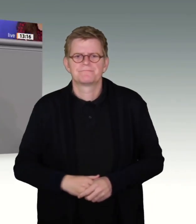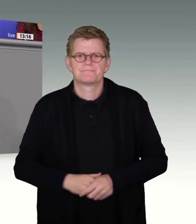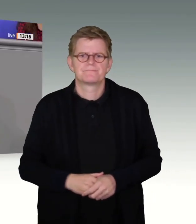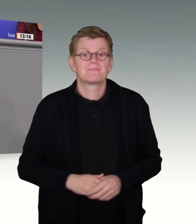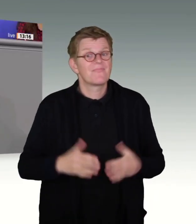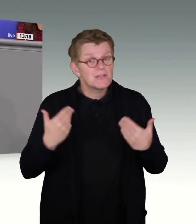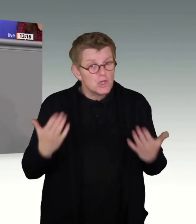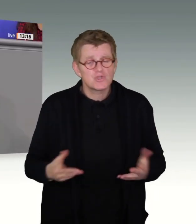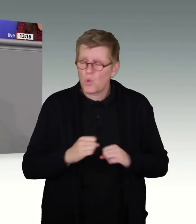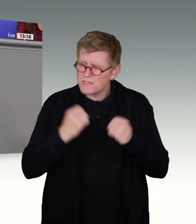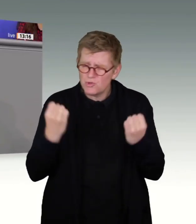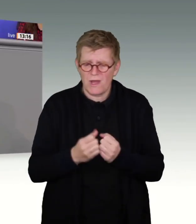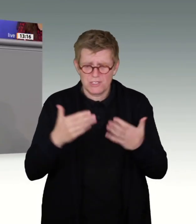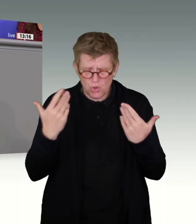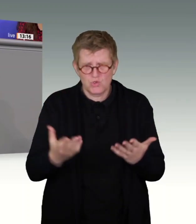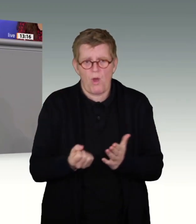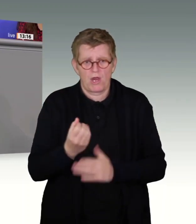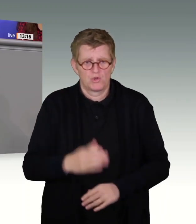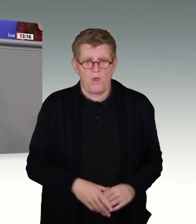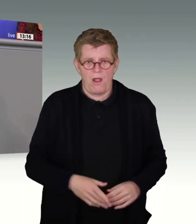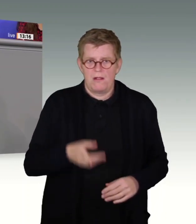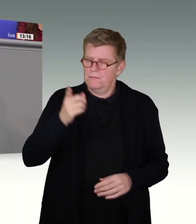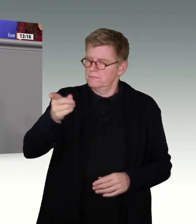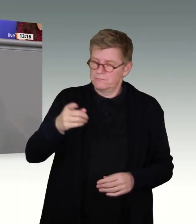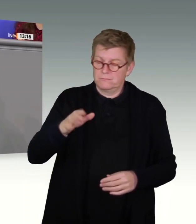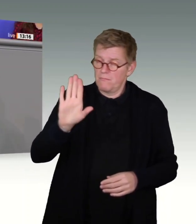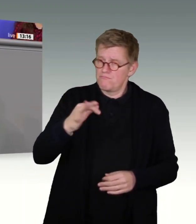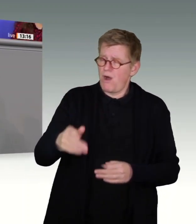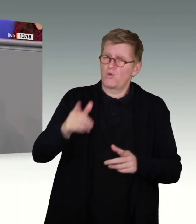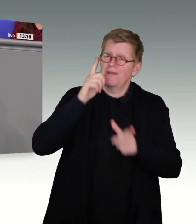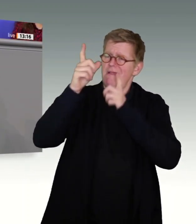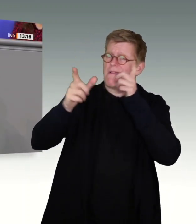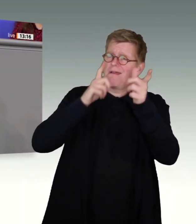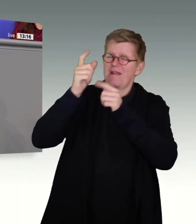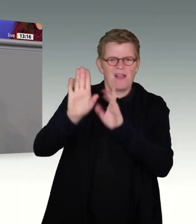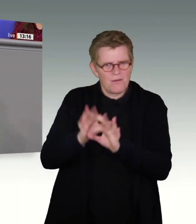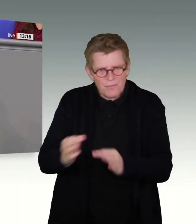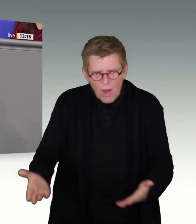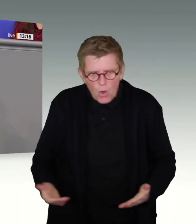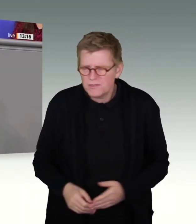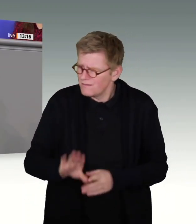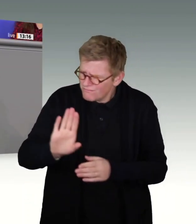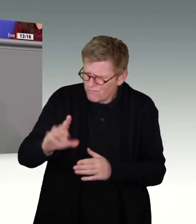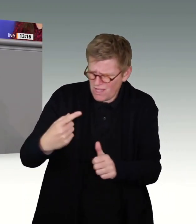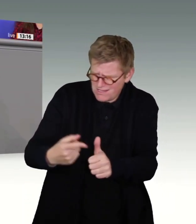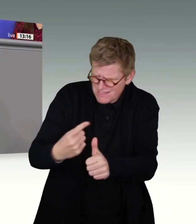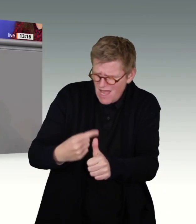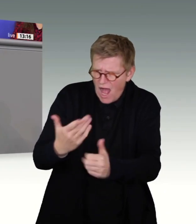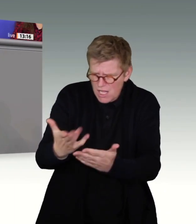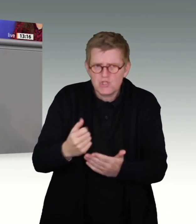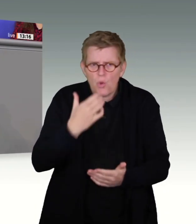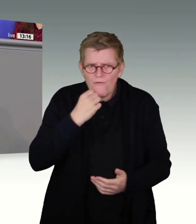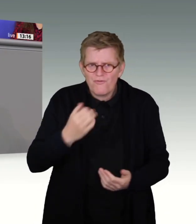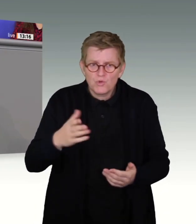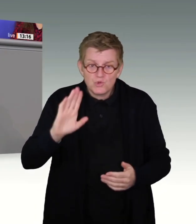Das ist die Situation, die wir aktuell haben. Da können Sie noch so viel brüllen. Das sind ja die Zahlen, die Sie angefordert haben. Die müssten man natürlich